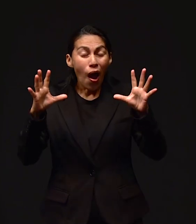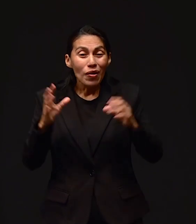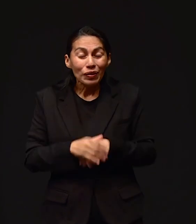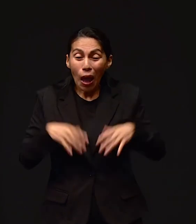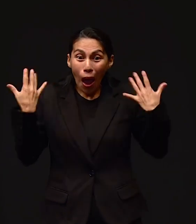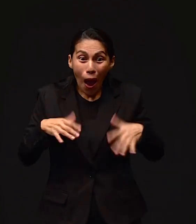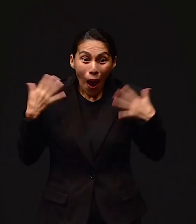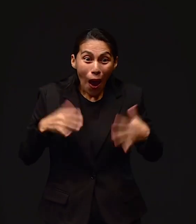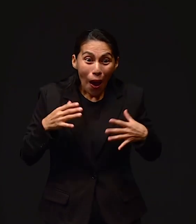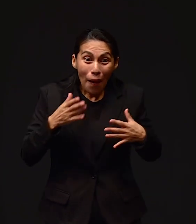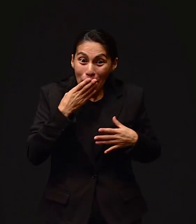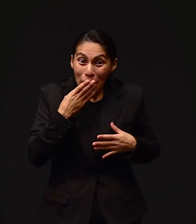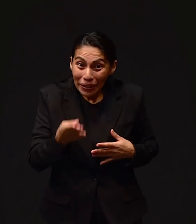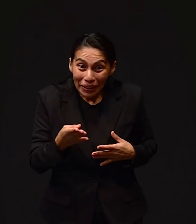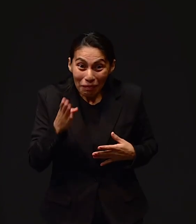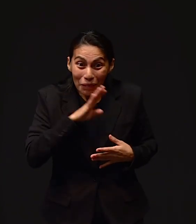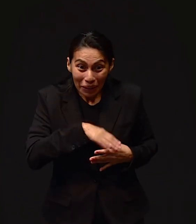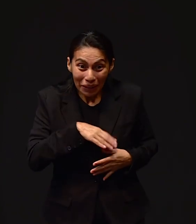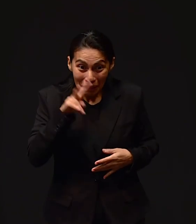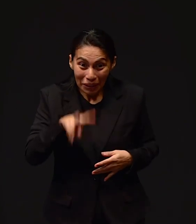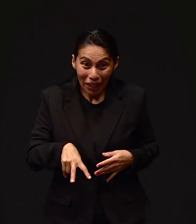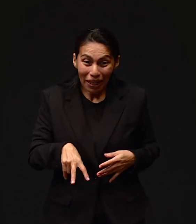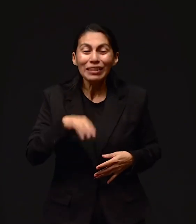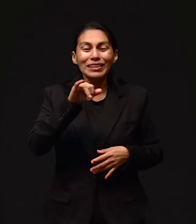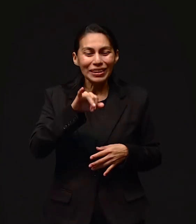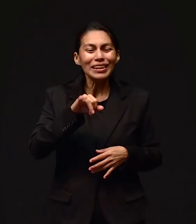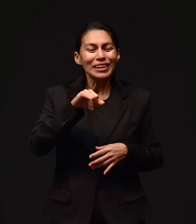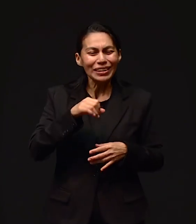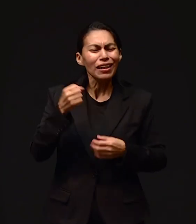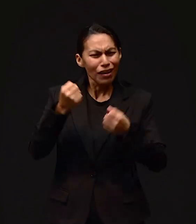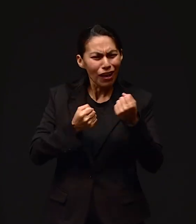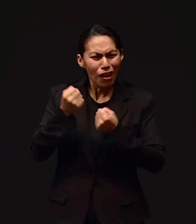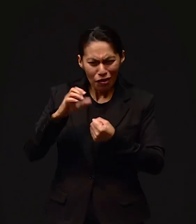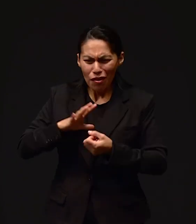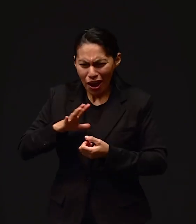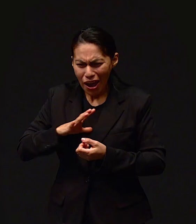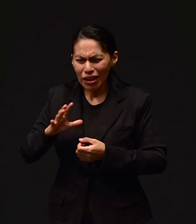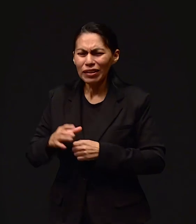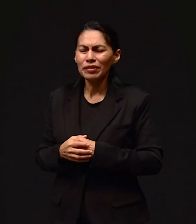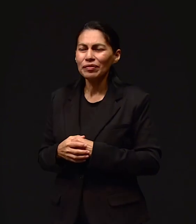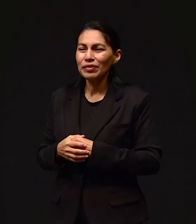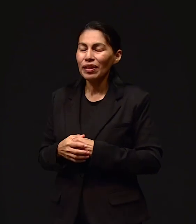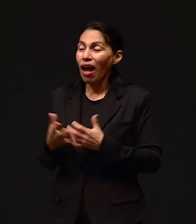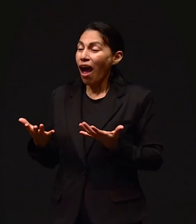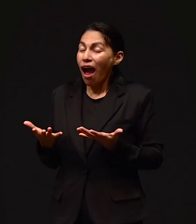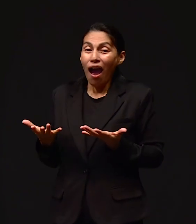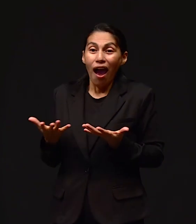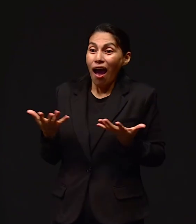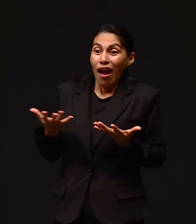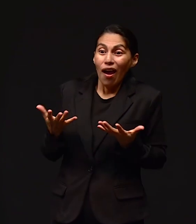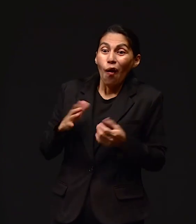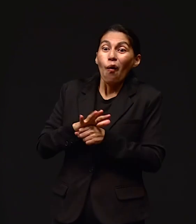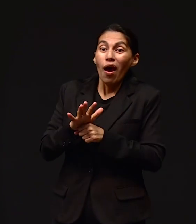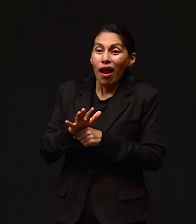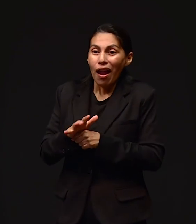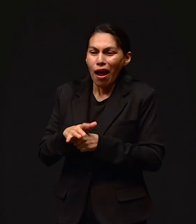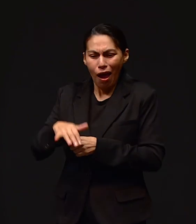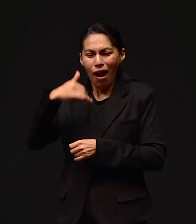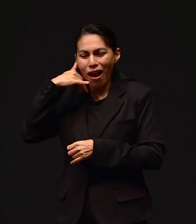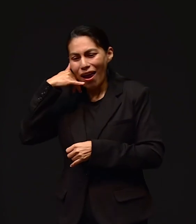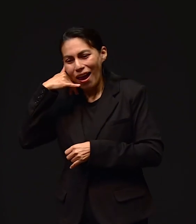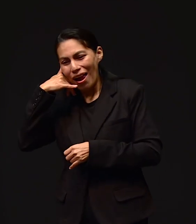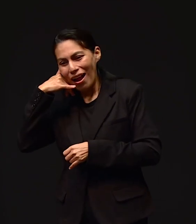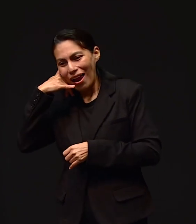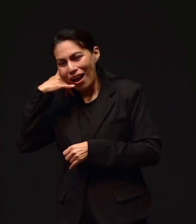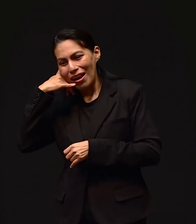Amén. Y digo, ¿qué, de veras? Gloria a Dios. Sí, apareció. Me dice, ¿y qué tenemos que hacer? Le digo, ahora. Me dice, no, pues